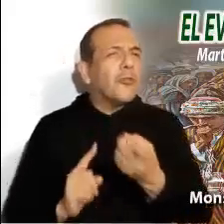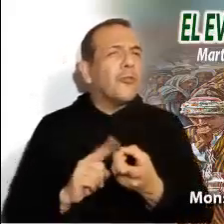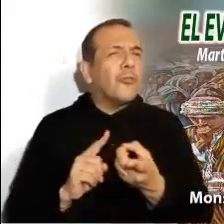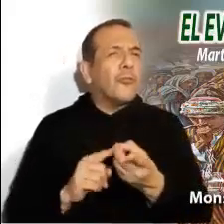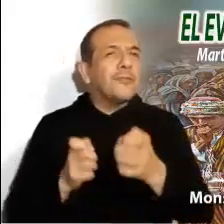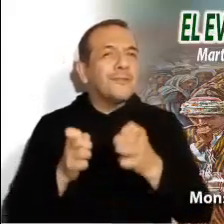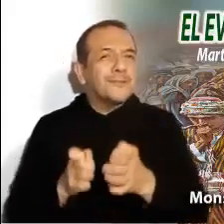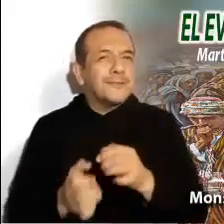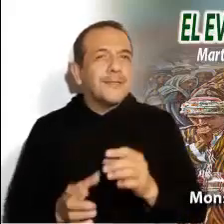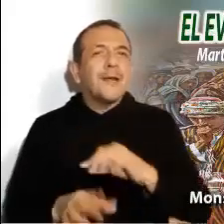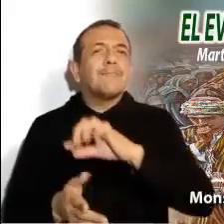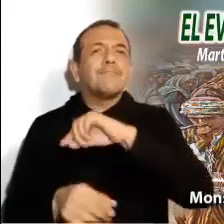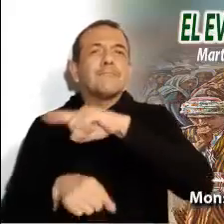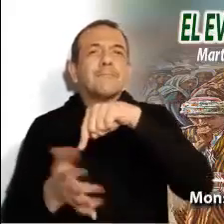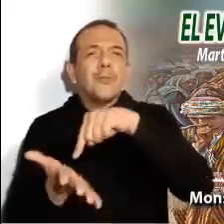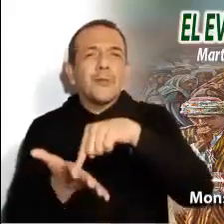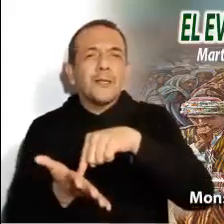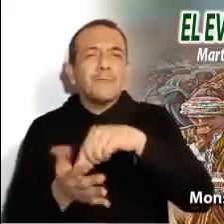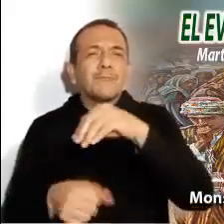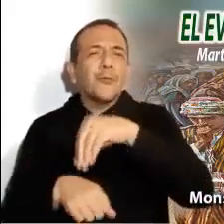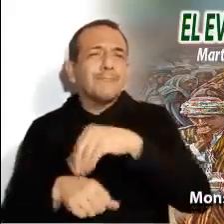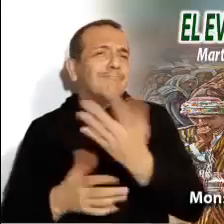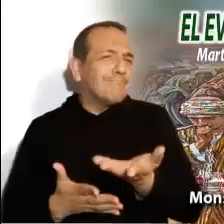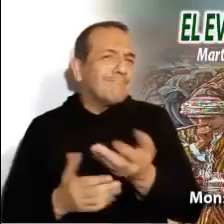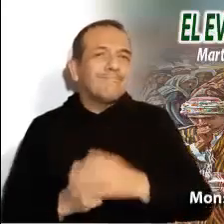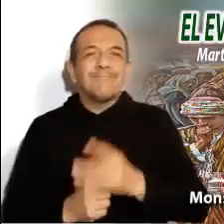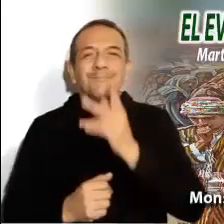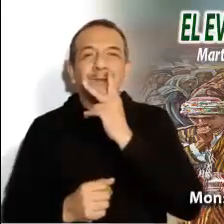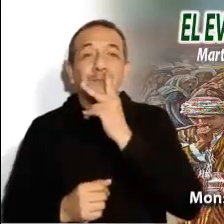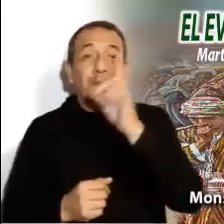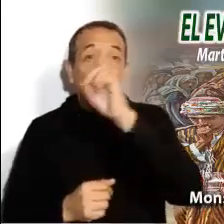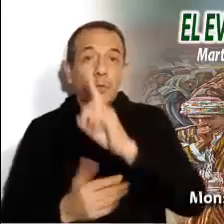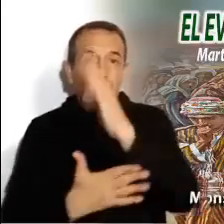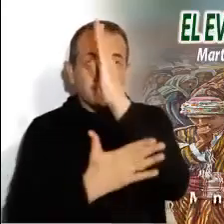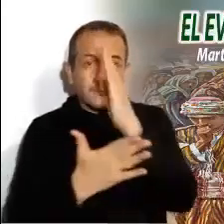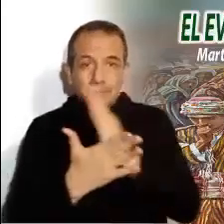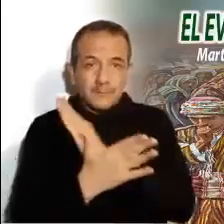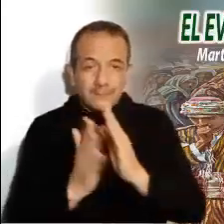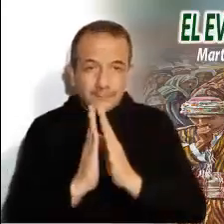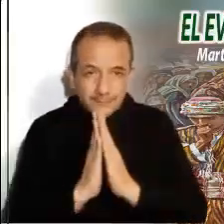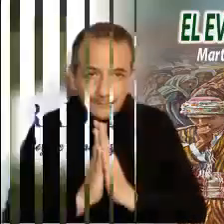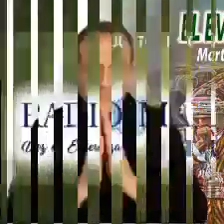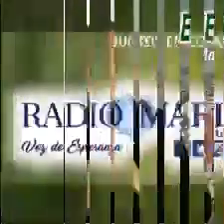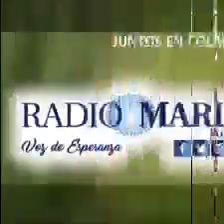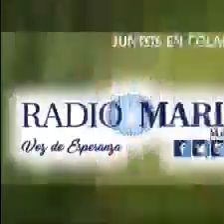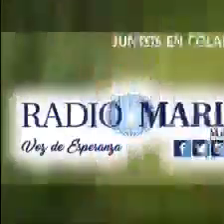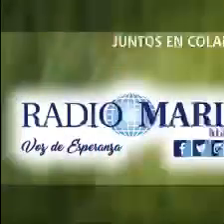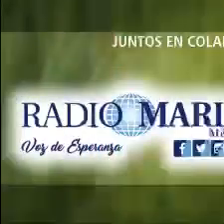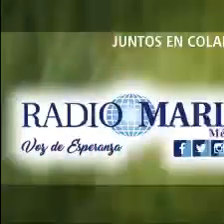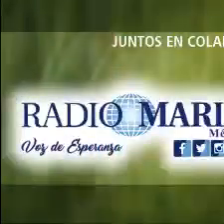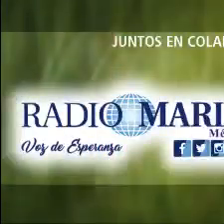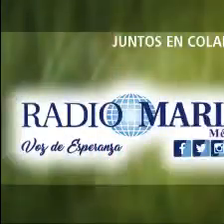ponemos nuestro corazón? El Señor te bendiga en nombre del Padre, y del Hijo, y del Espíritu Santo.